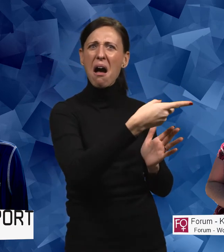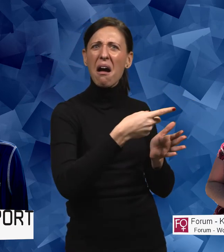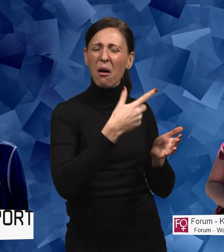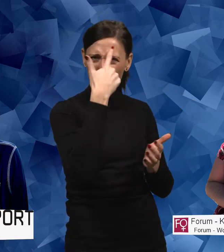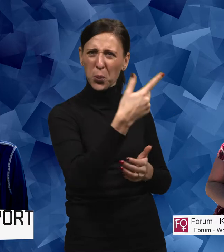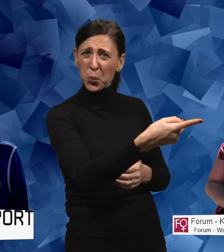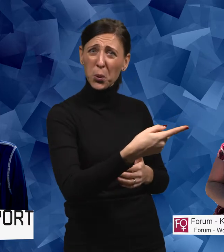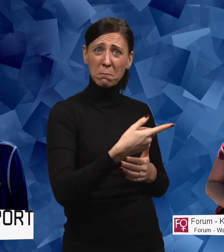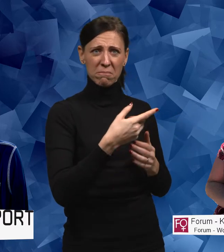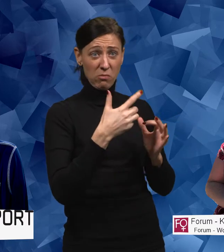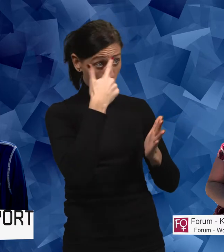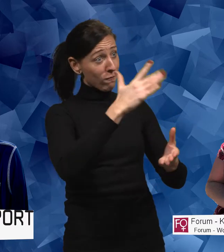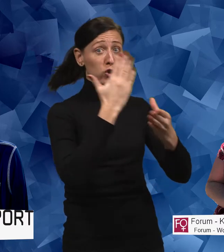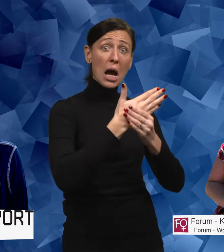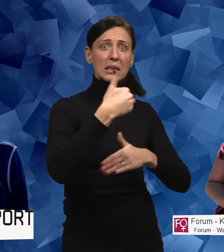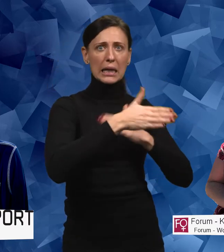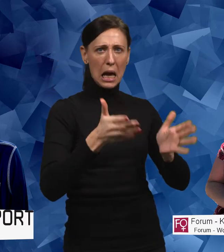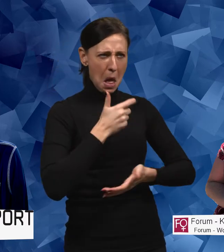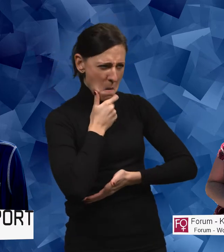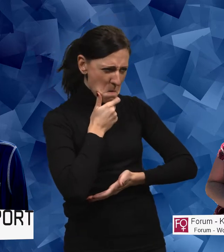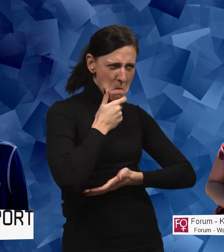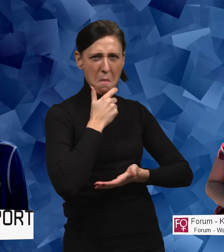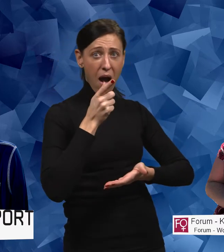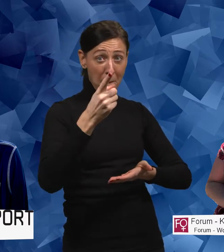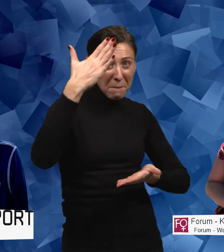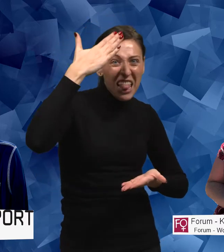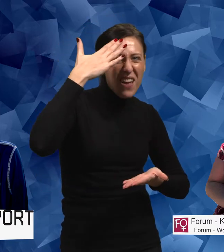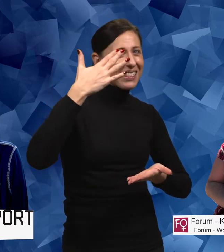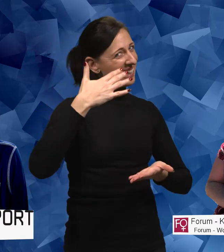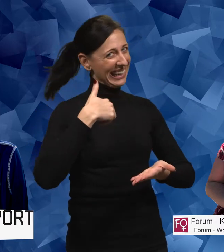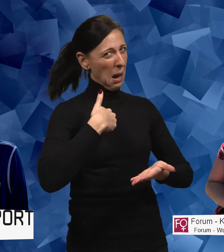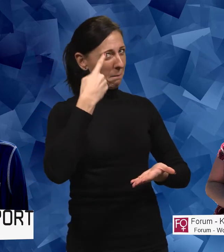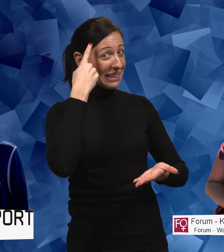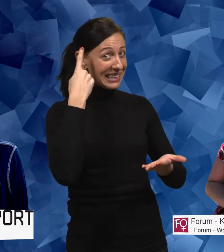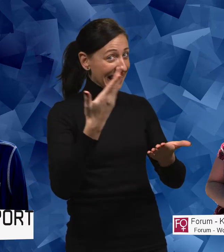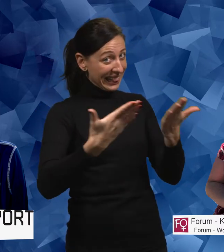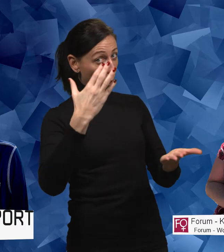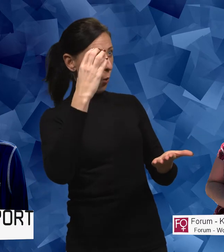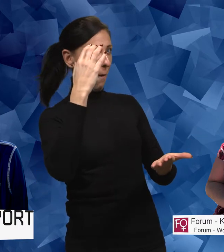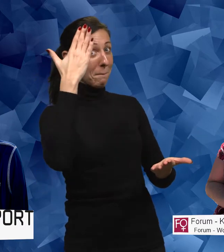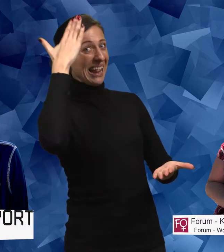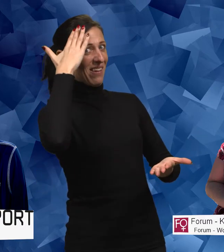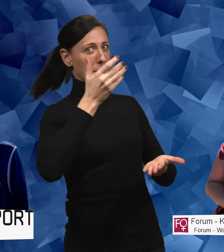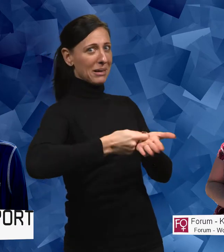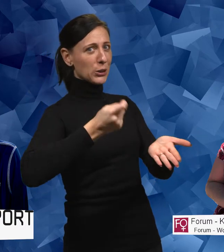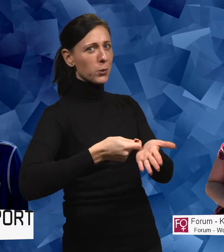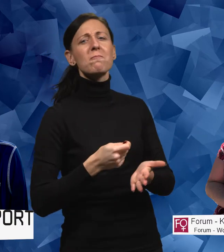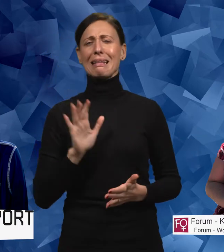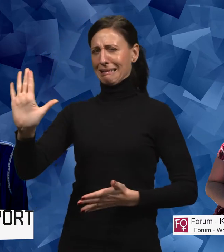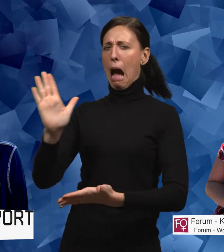ser ut? Hur går resonemanget på Försäkringskassan? Det är ju inget medvetet gissar jag, men hur tror du tänket är omedvetet? Absolut, jag tror inte heller att det är